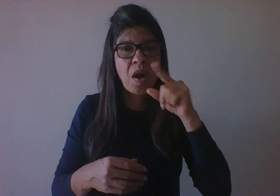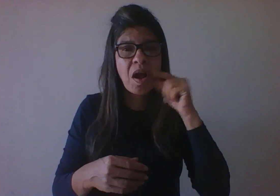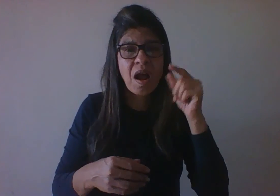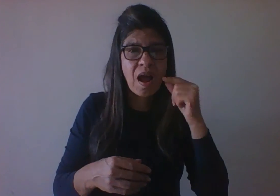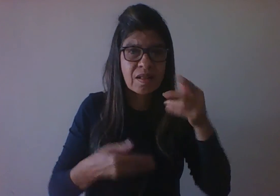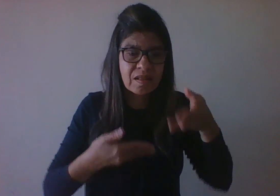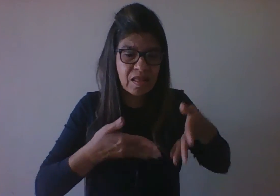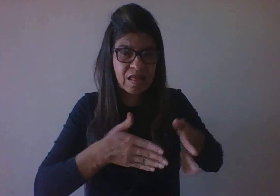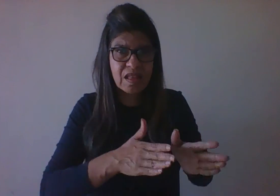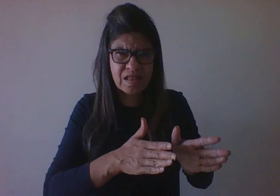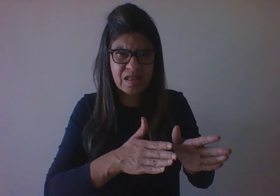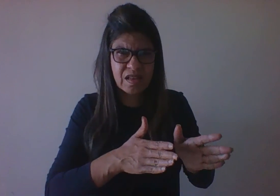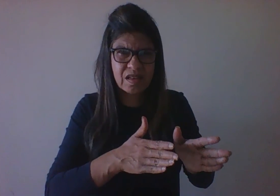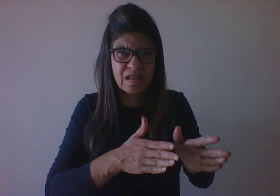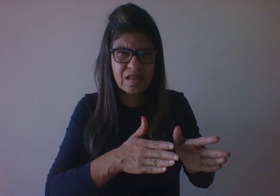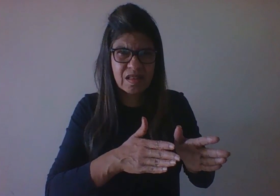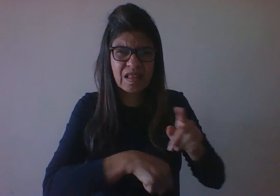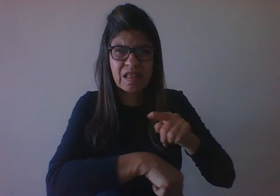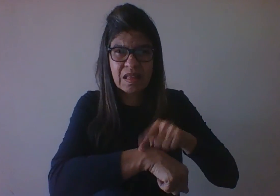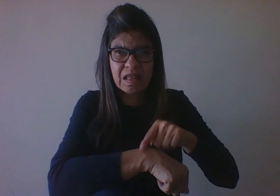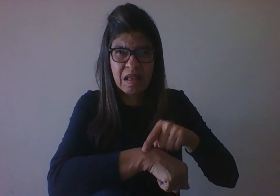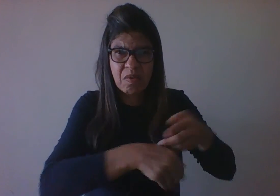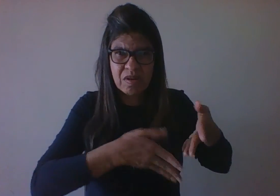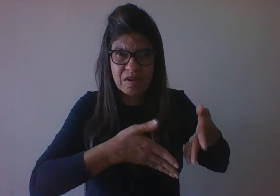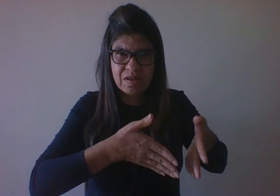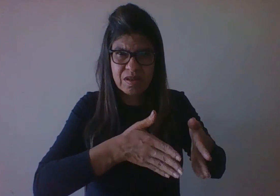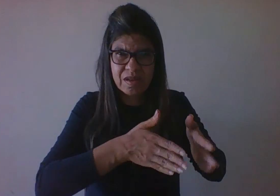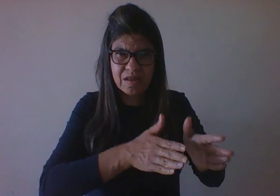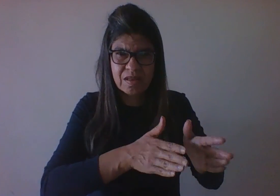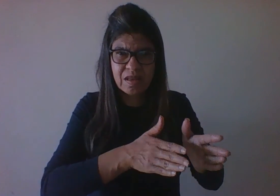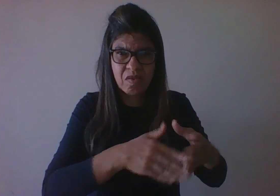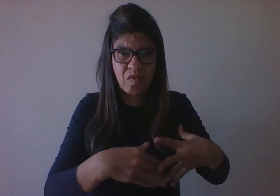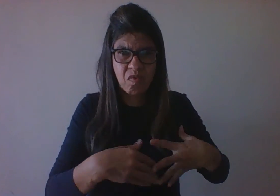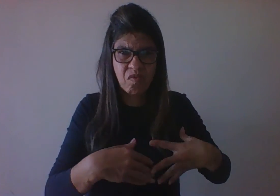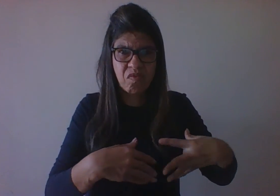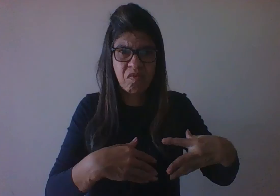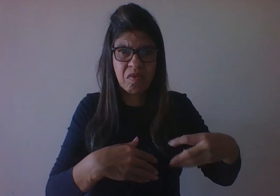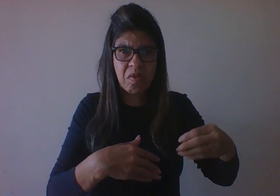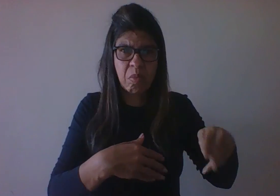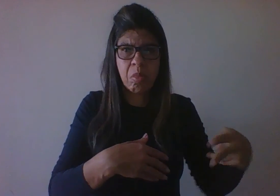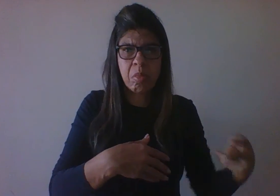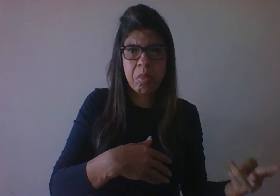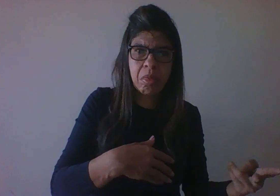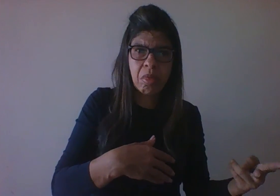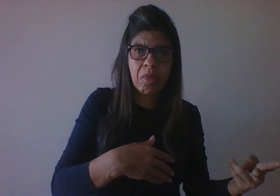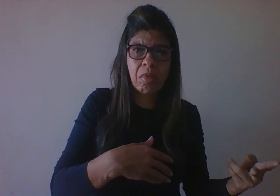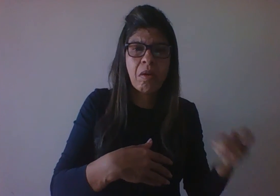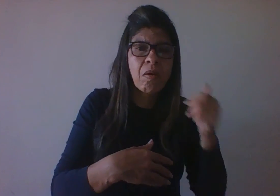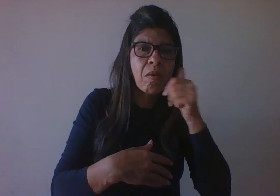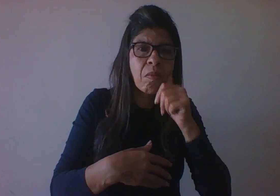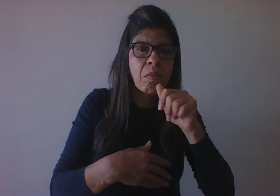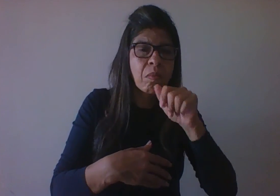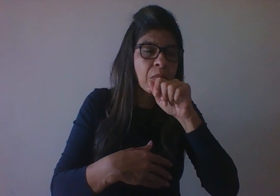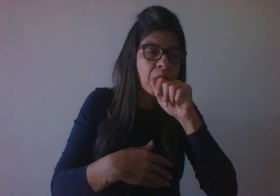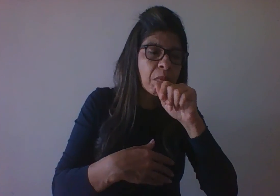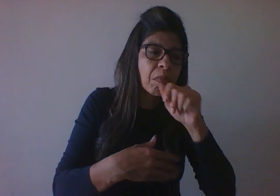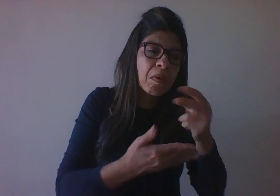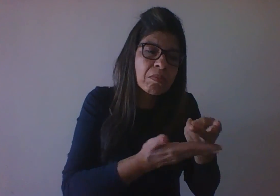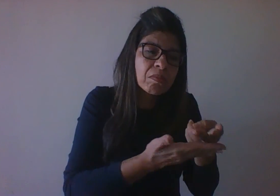parto, no momento do nascimento, o filhote cai pelo chão, a mãe se beita ou o filhote cai pelo chão, a